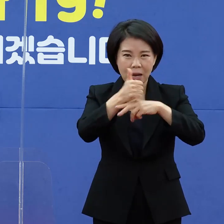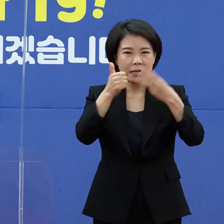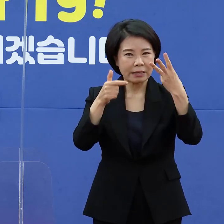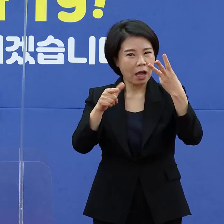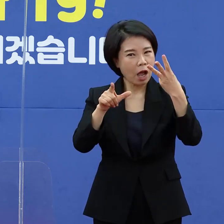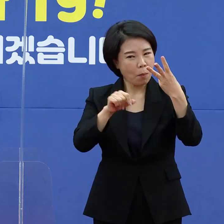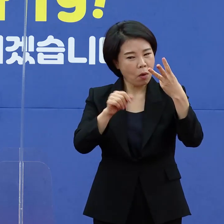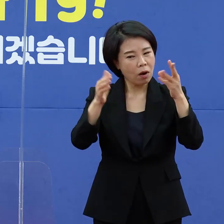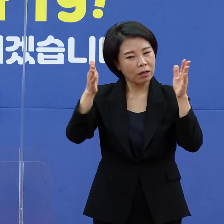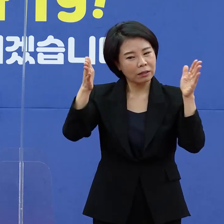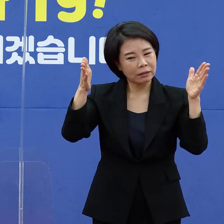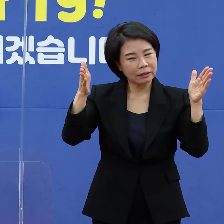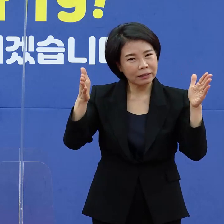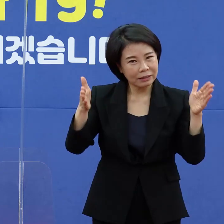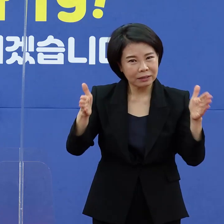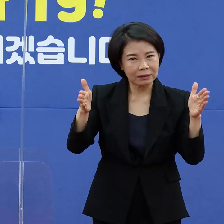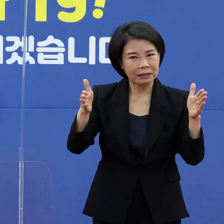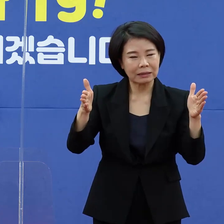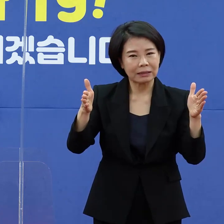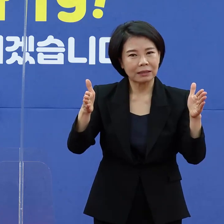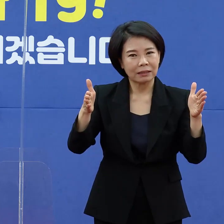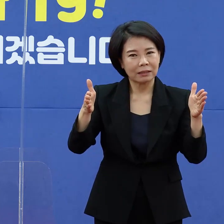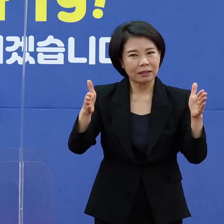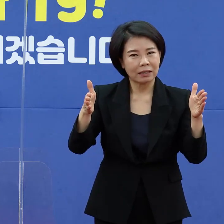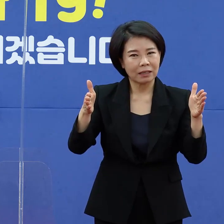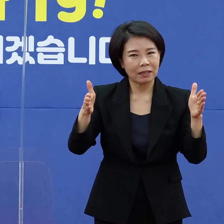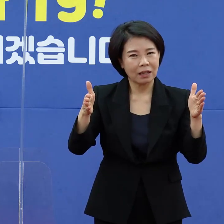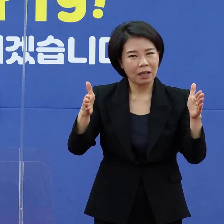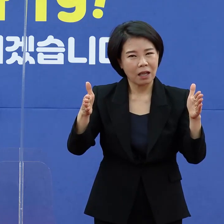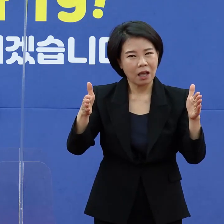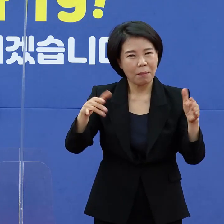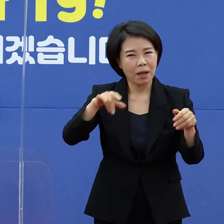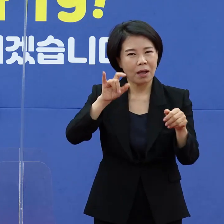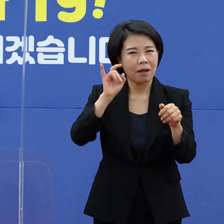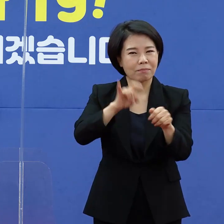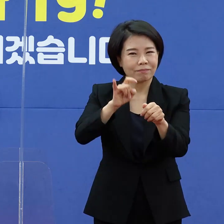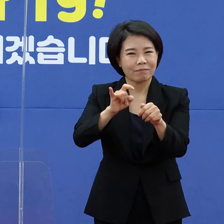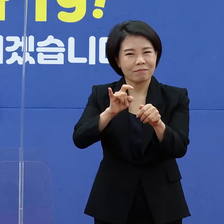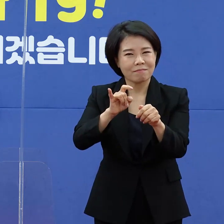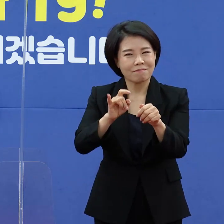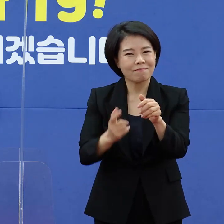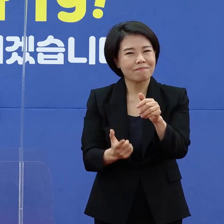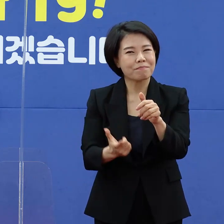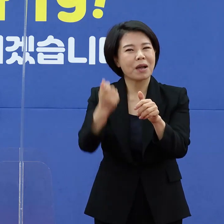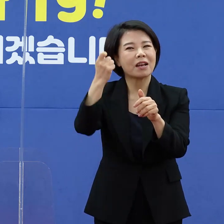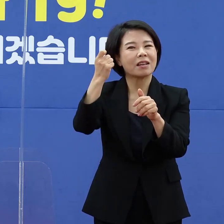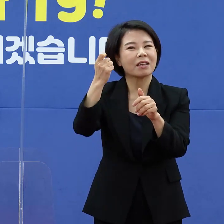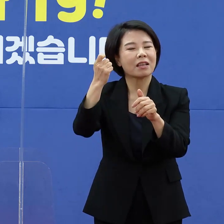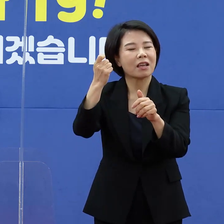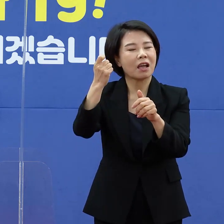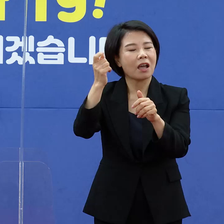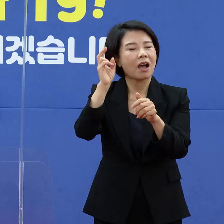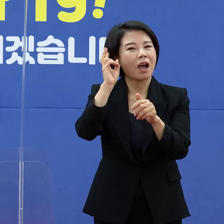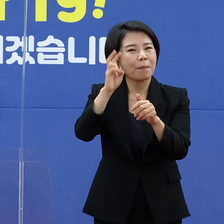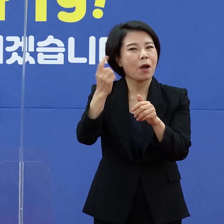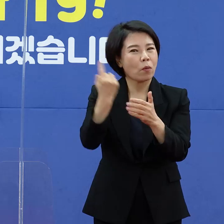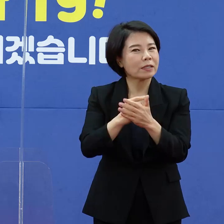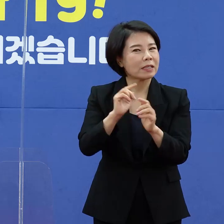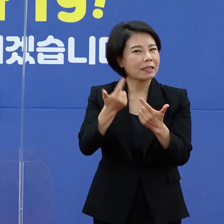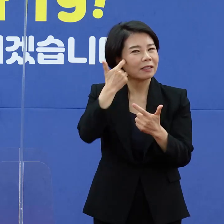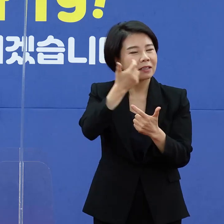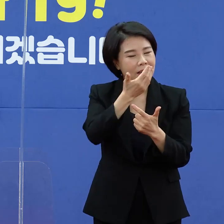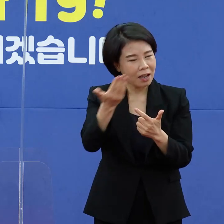거의 가장 많이 발생하는 상황이 되지 않을까 이런 생각이